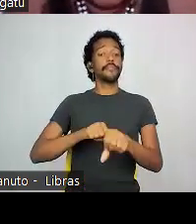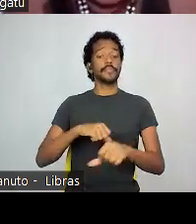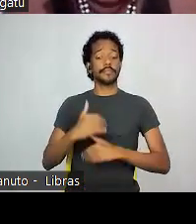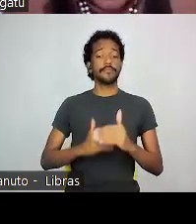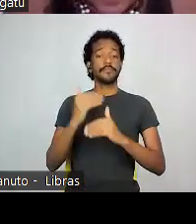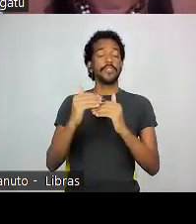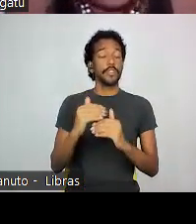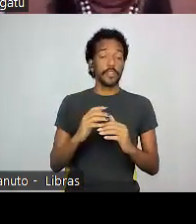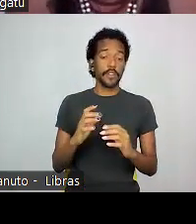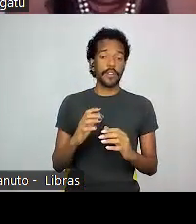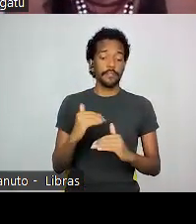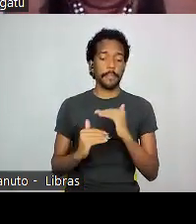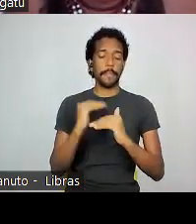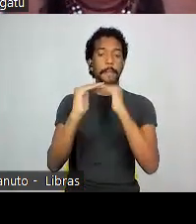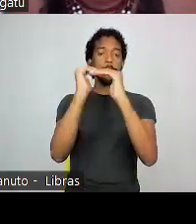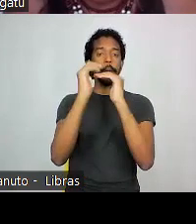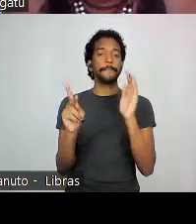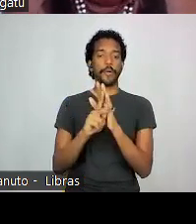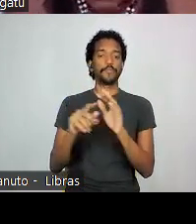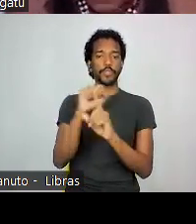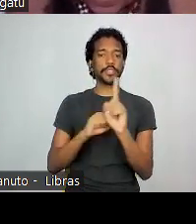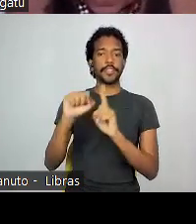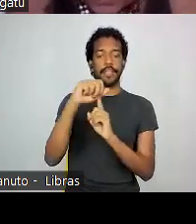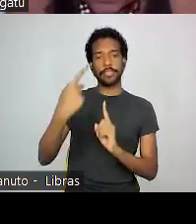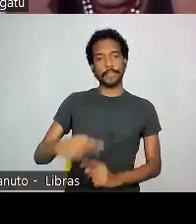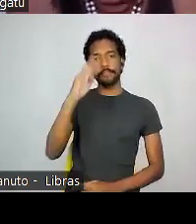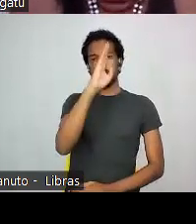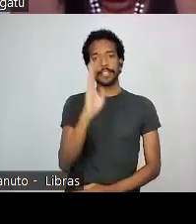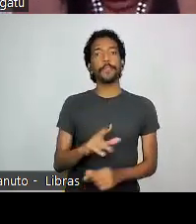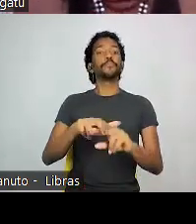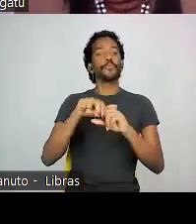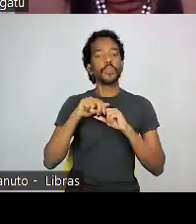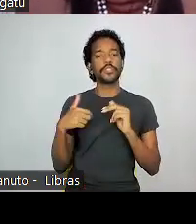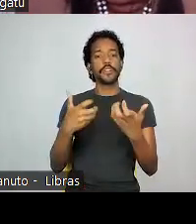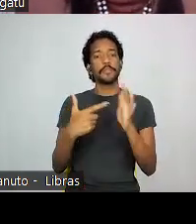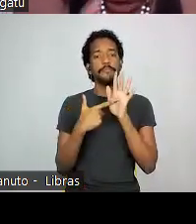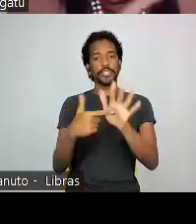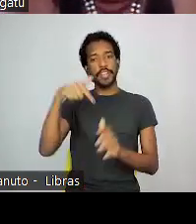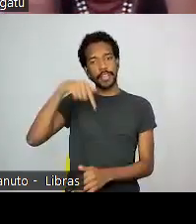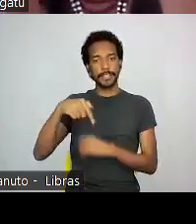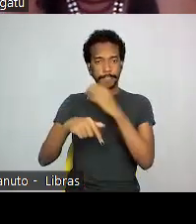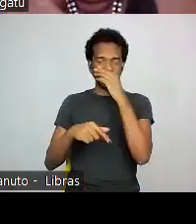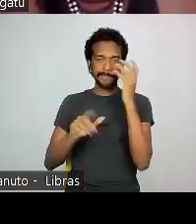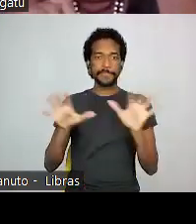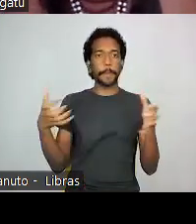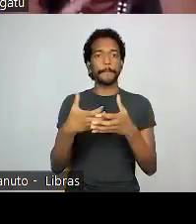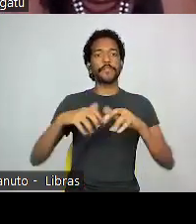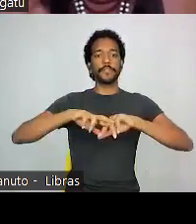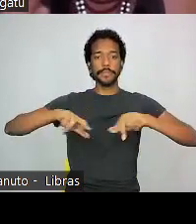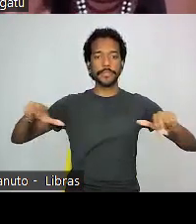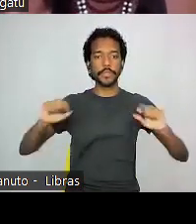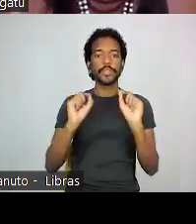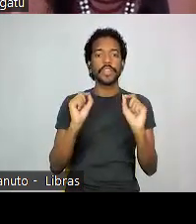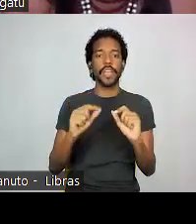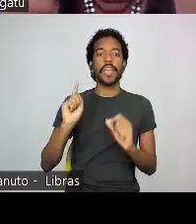necessidade de apagar isso. Por isso que eu insisto. No caso dos povos indígenas, não é só o racismo que é estrutural.